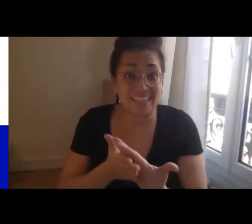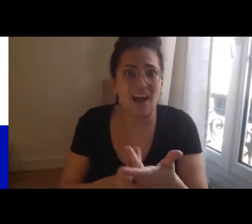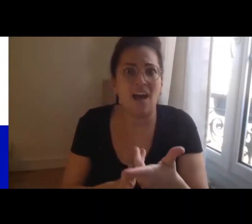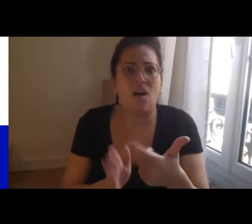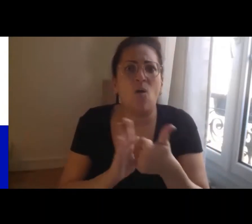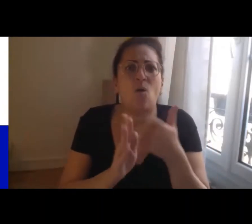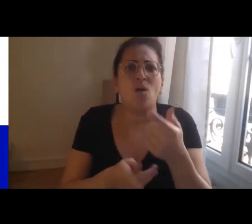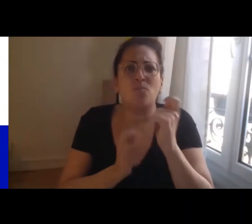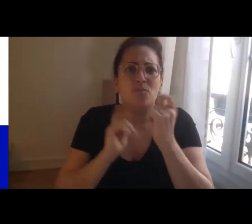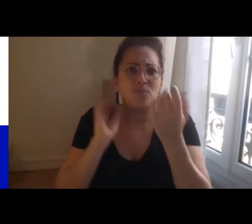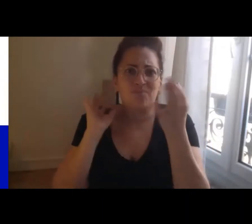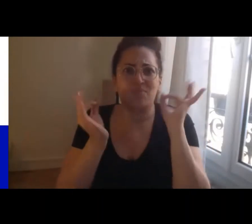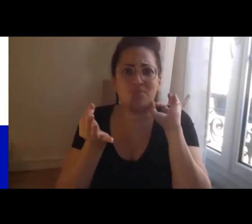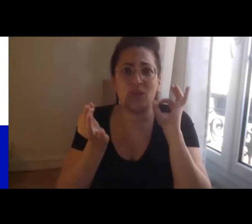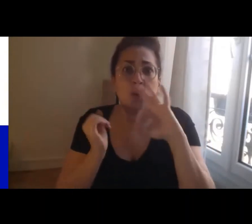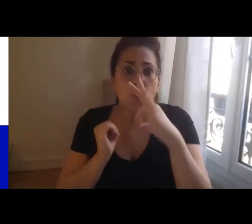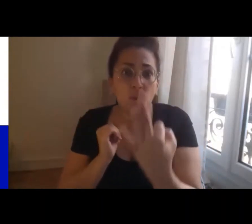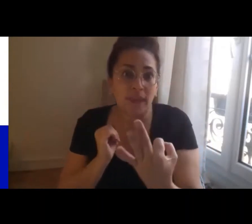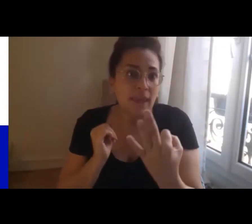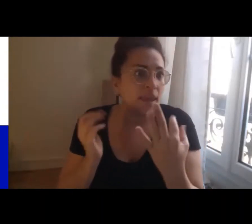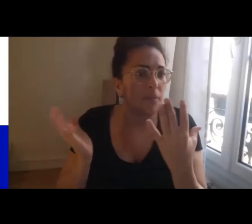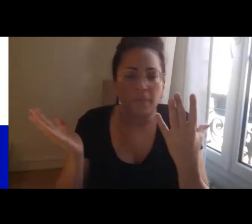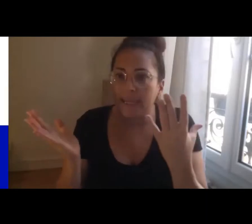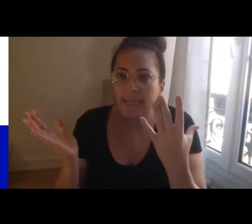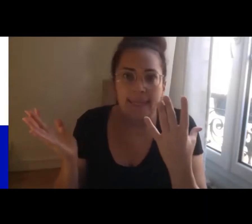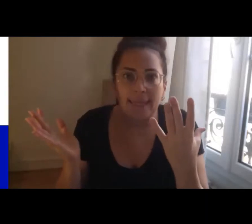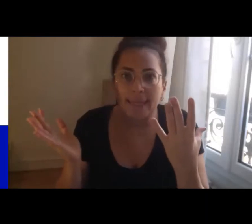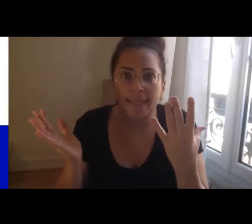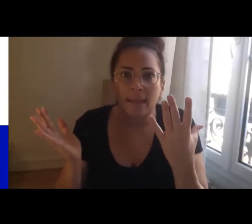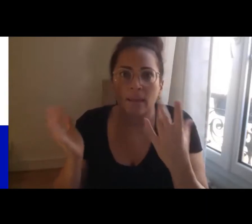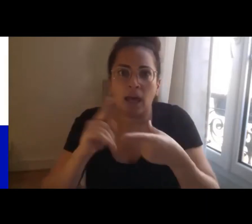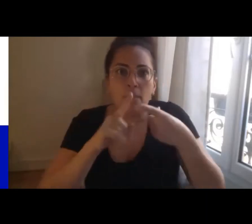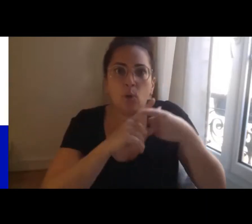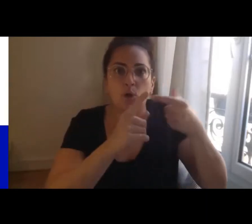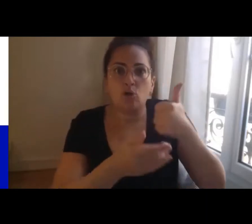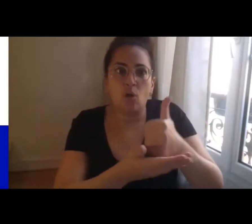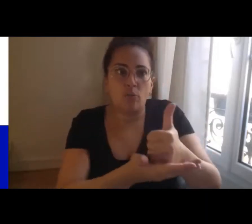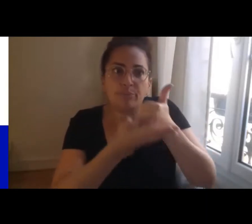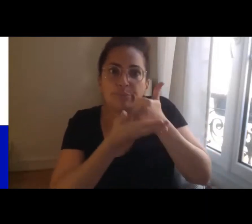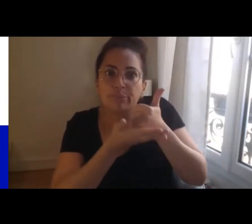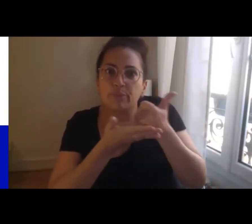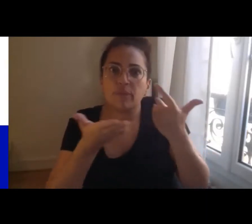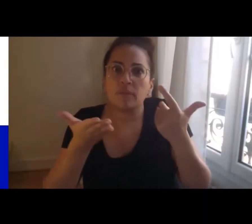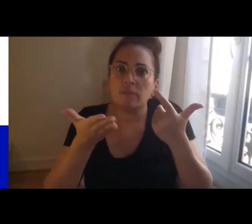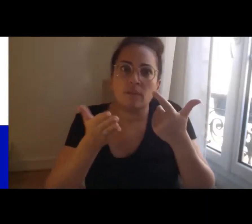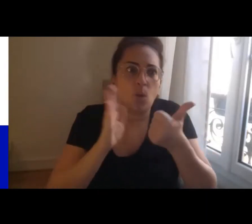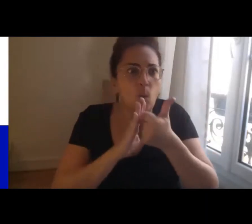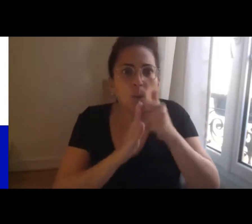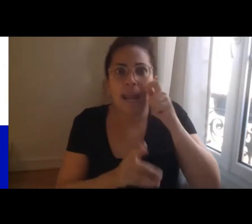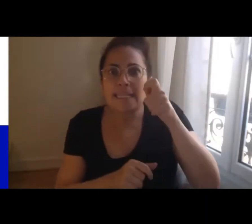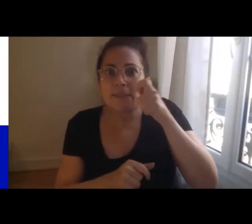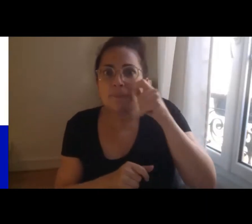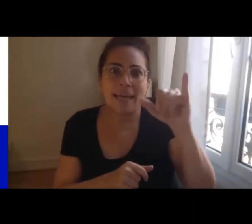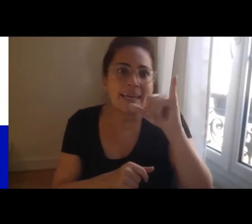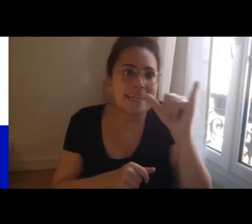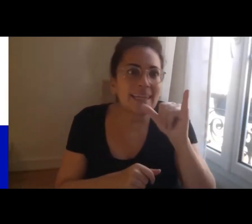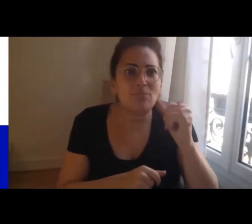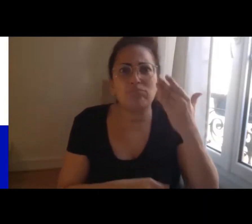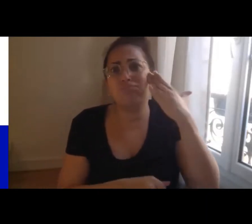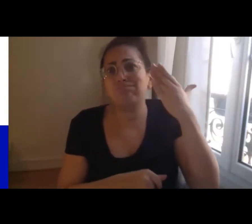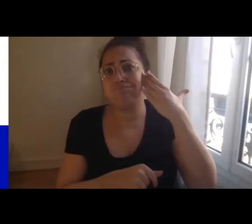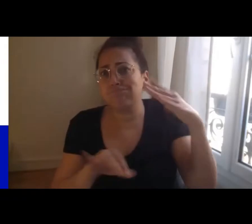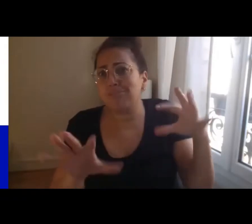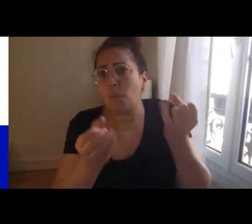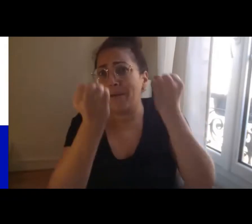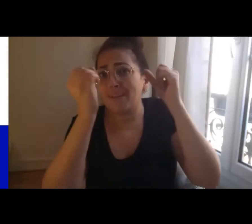il convenait de s'associer des soutiens et des expertises des savoir-faire et des compétences que